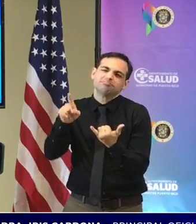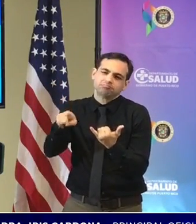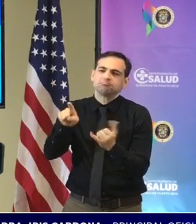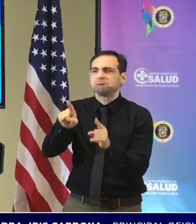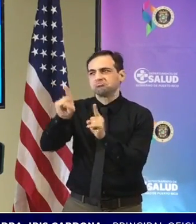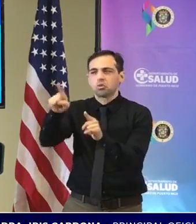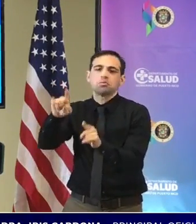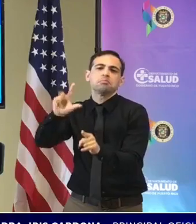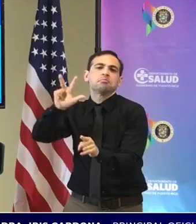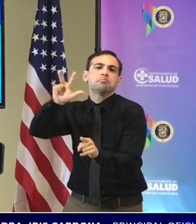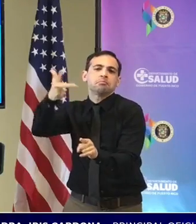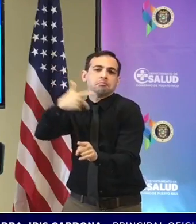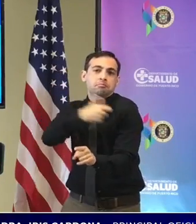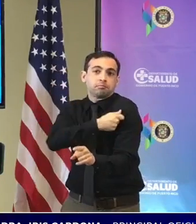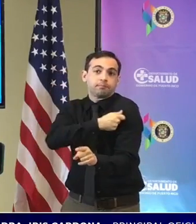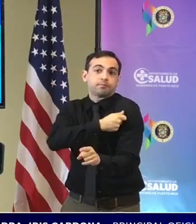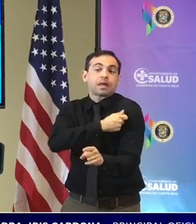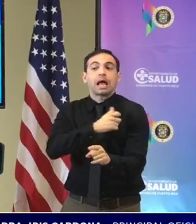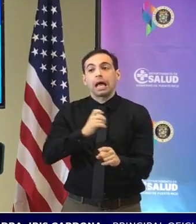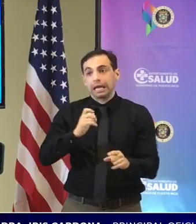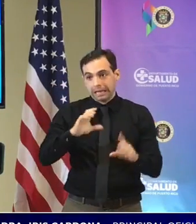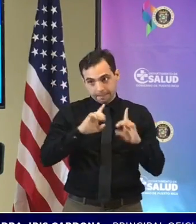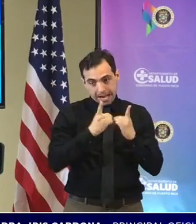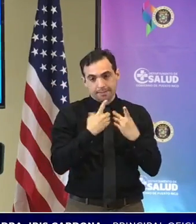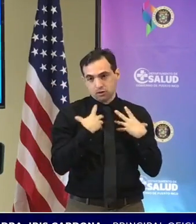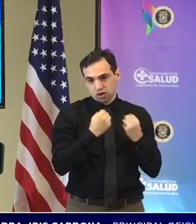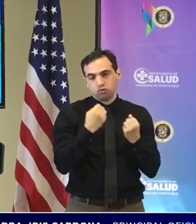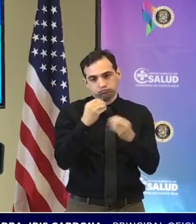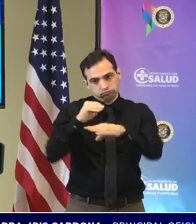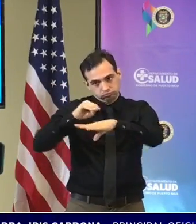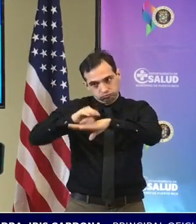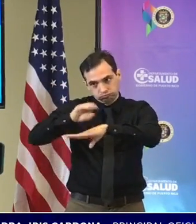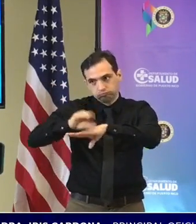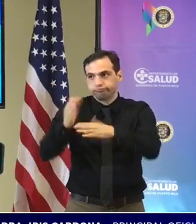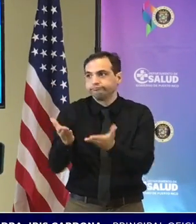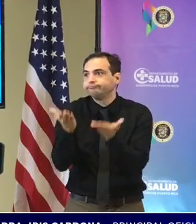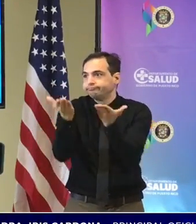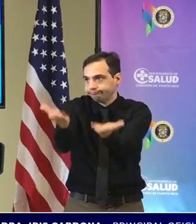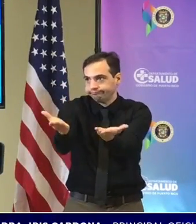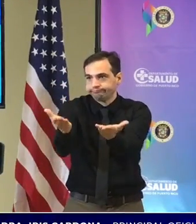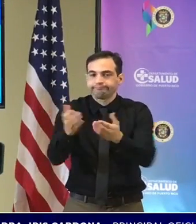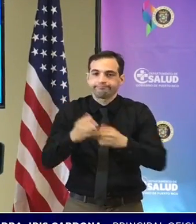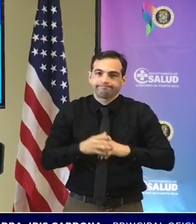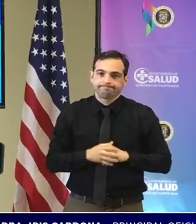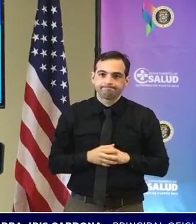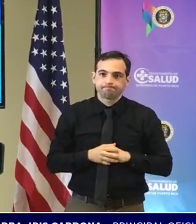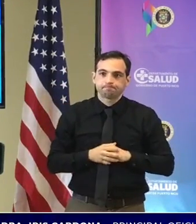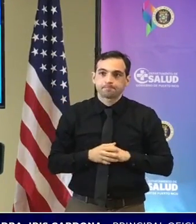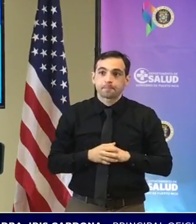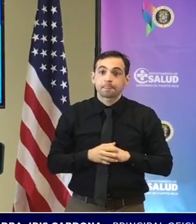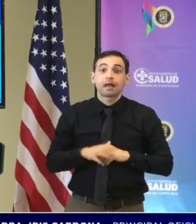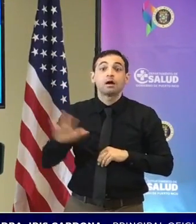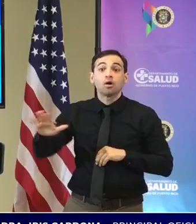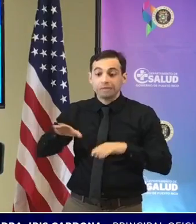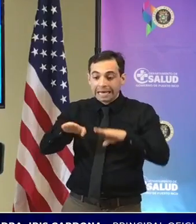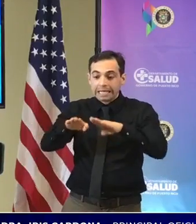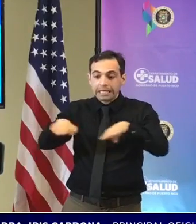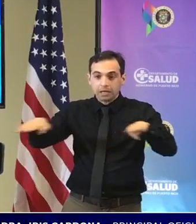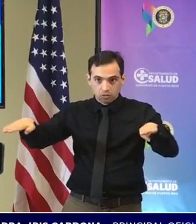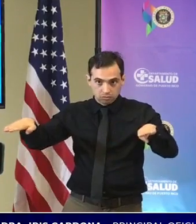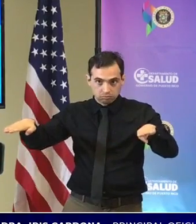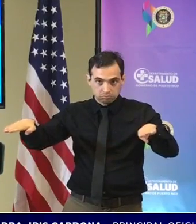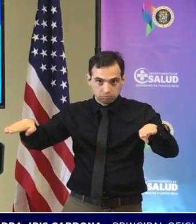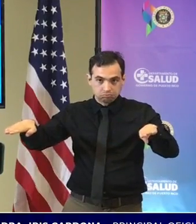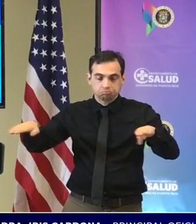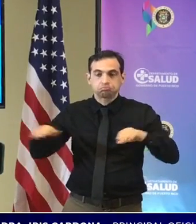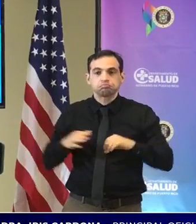es la recomendación del departamento de salud lo antes posible con relación a la vacunación pediátrica que se ve que es de